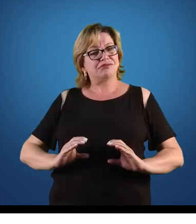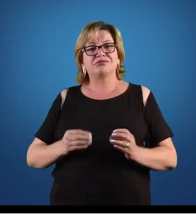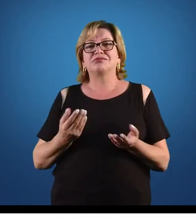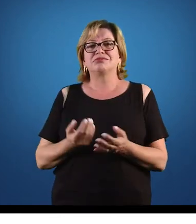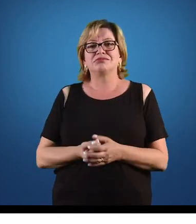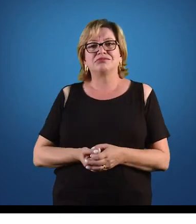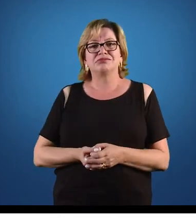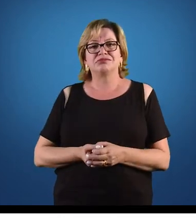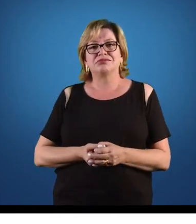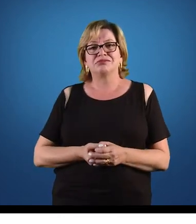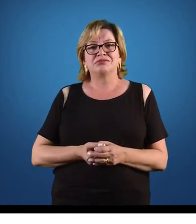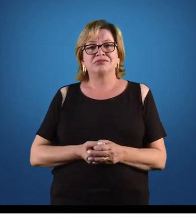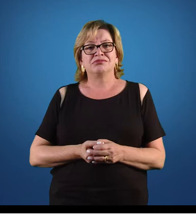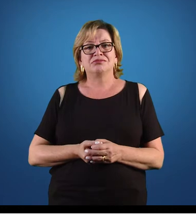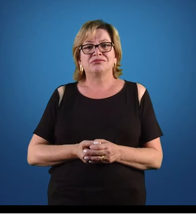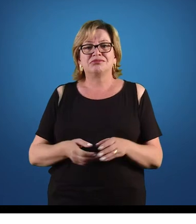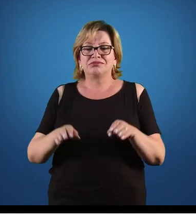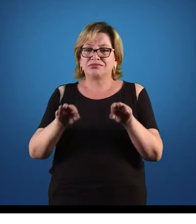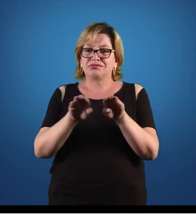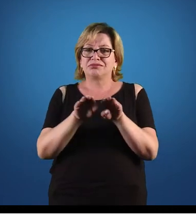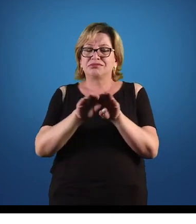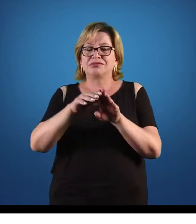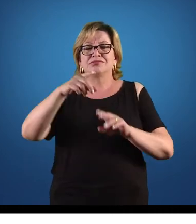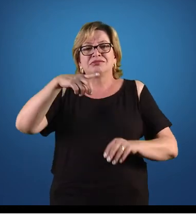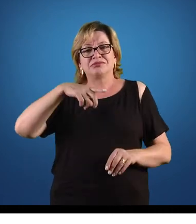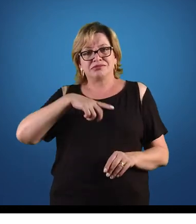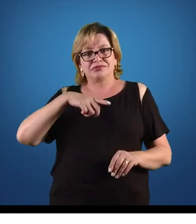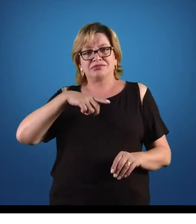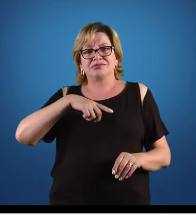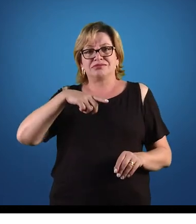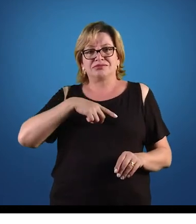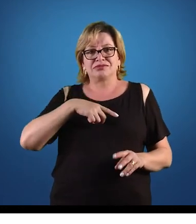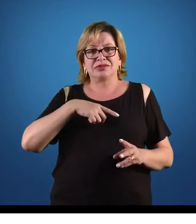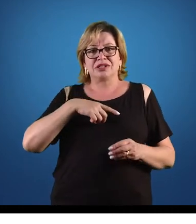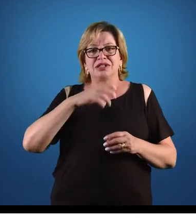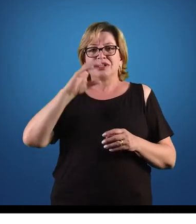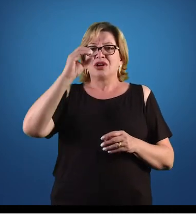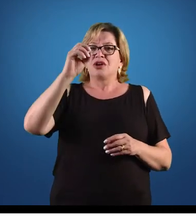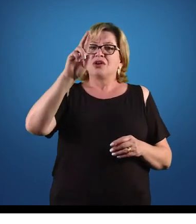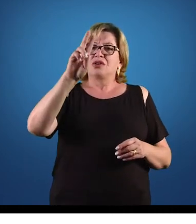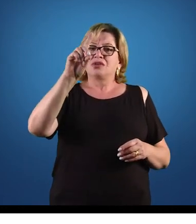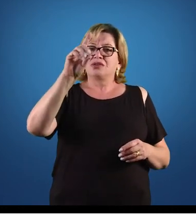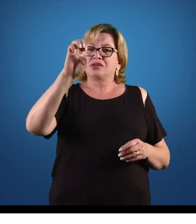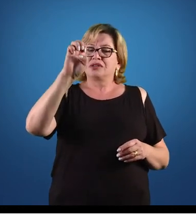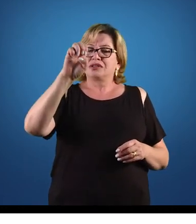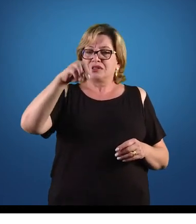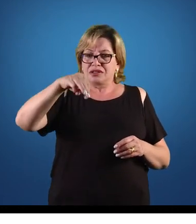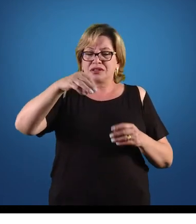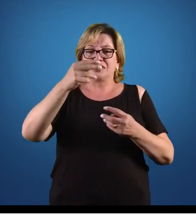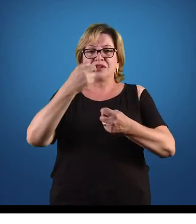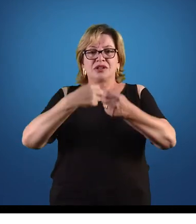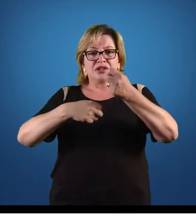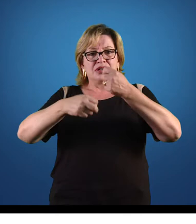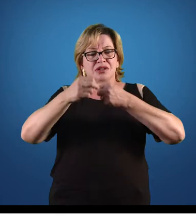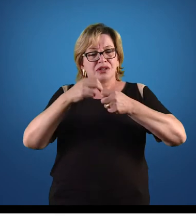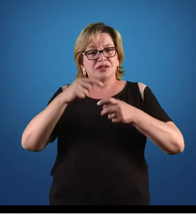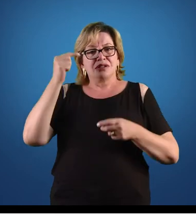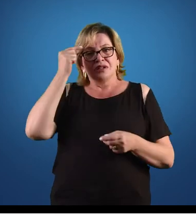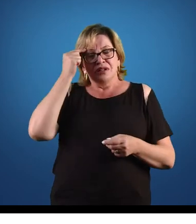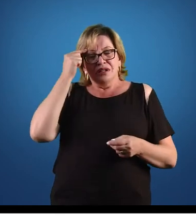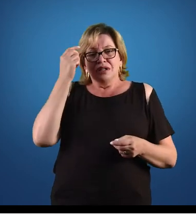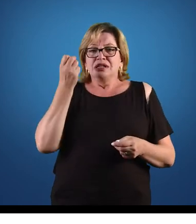também traz, né, nessa ordem econômica, a previsão para que,